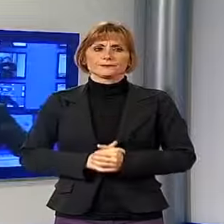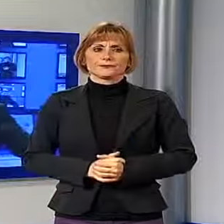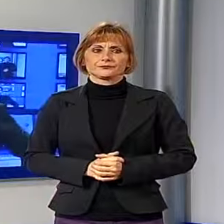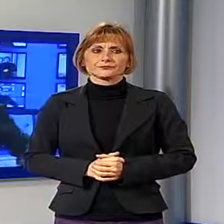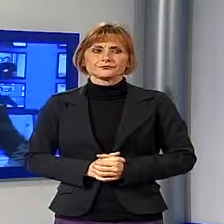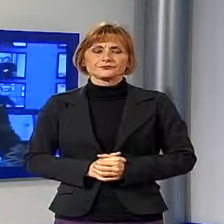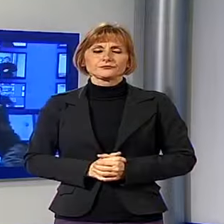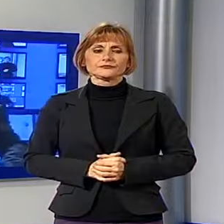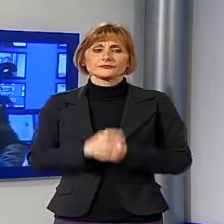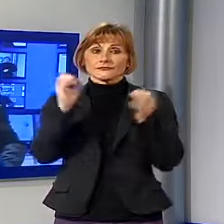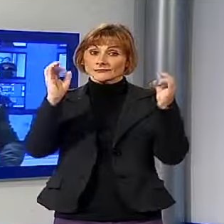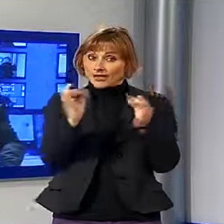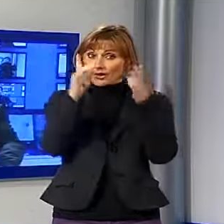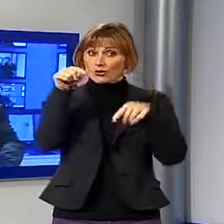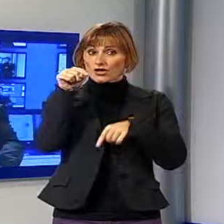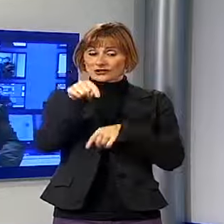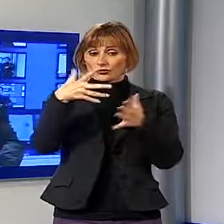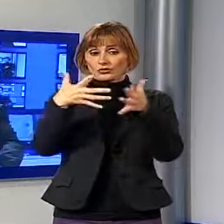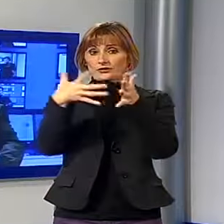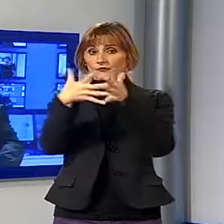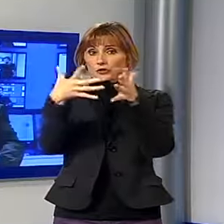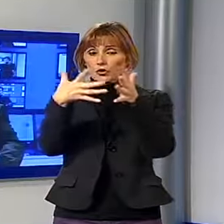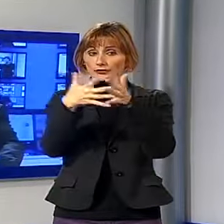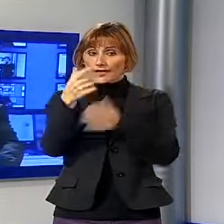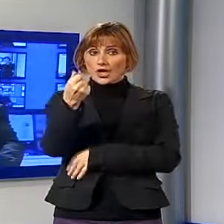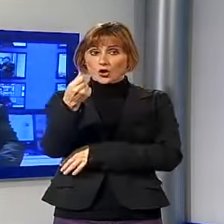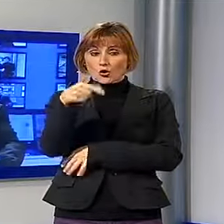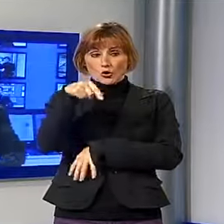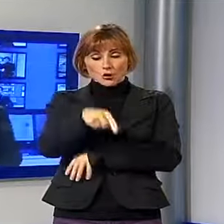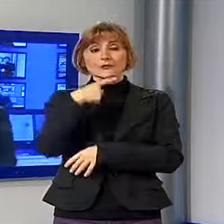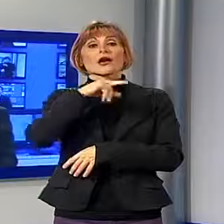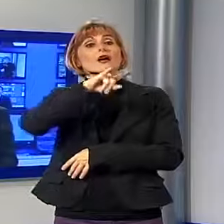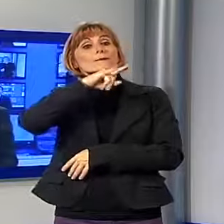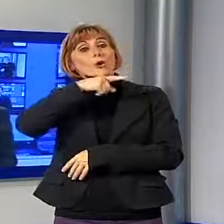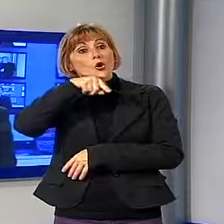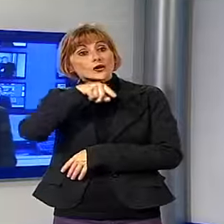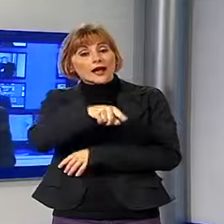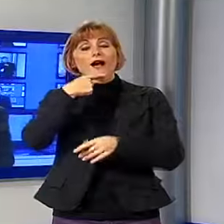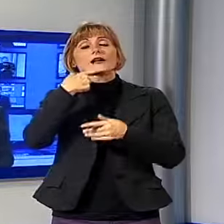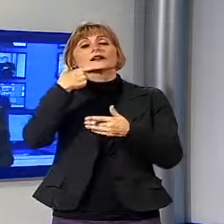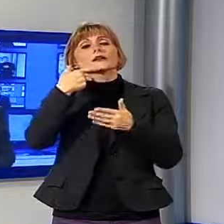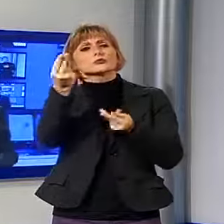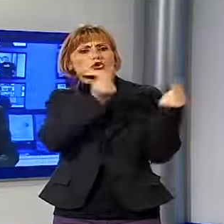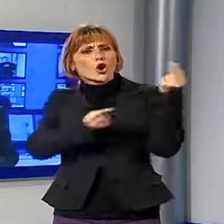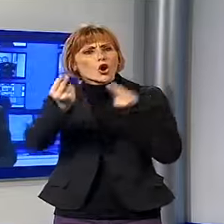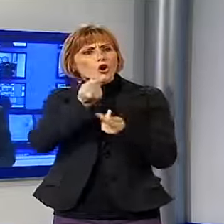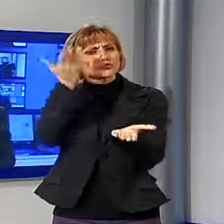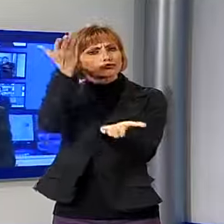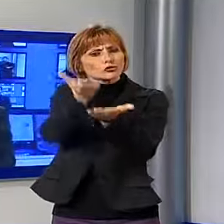E a proposito di difficoltà economiche a Porcari è stato presentato un nuovo progetto che vuole aiutare